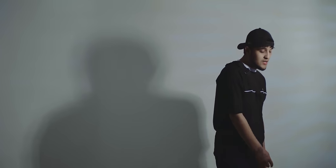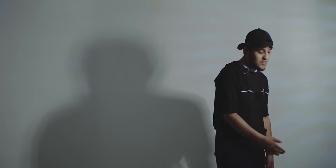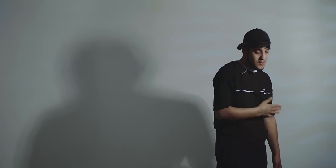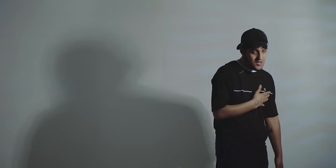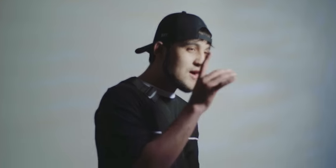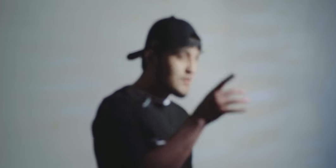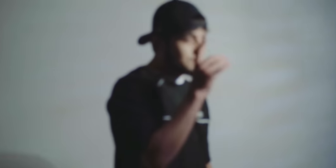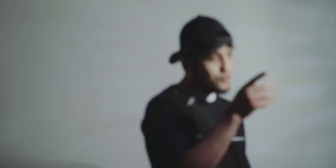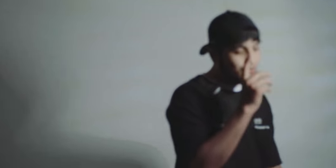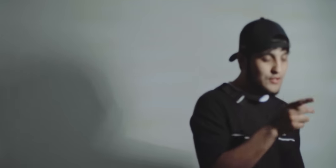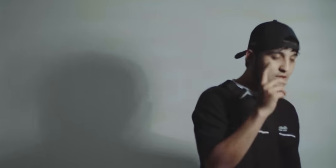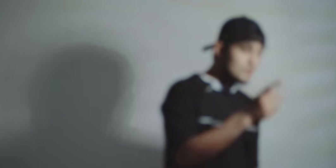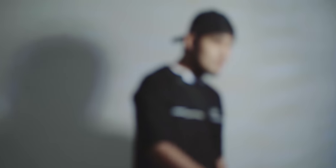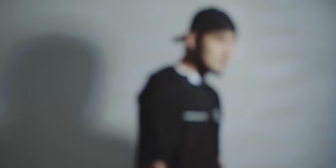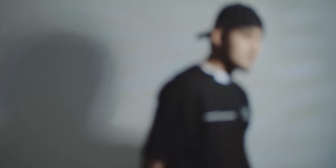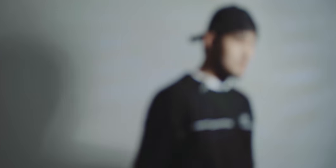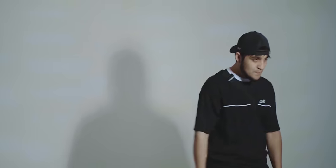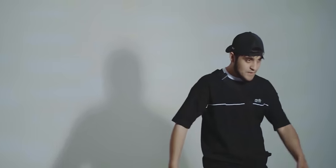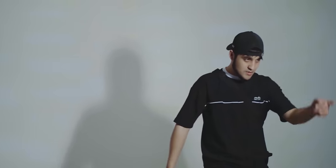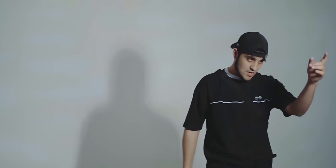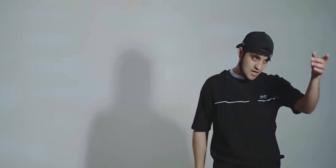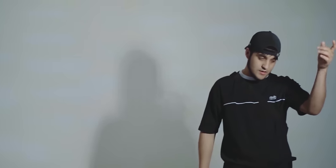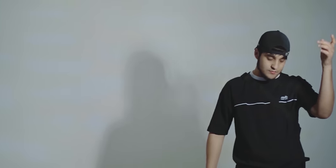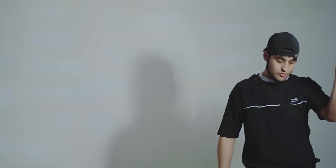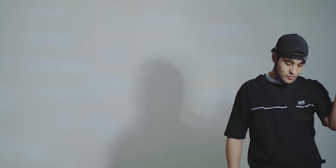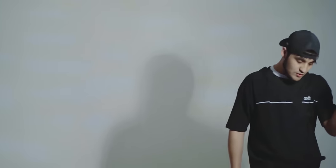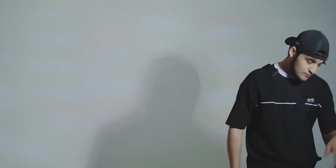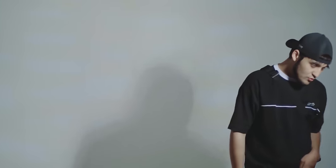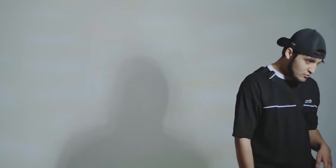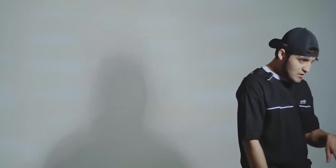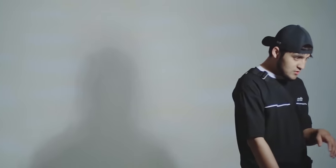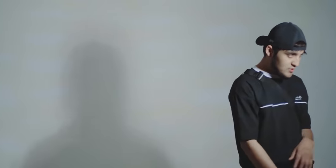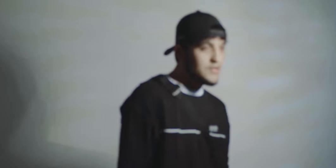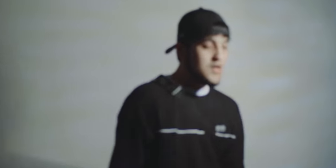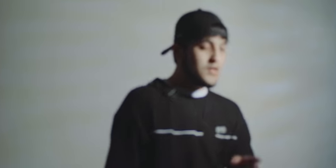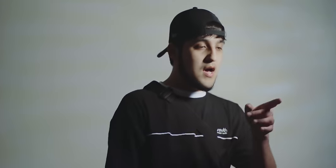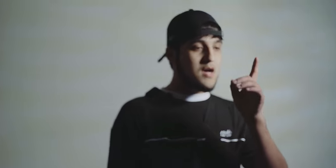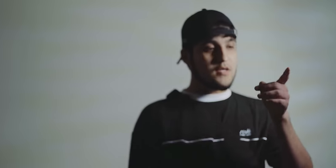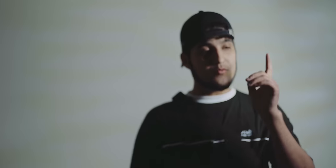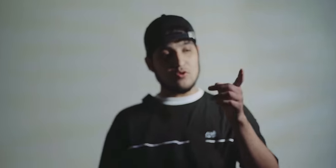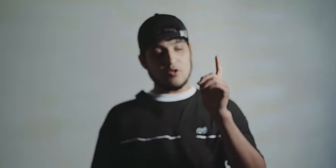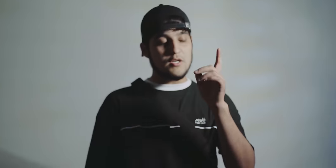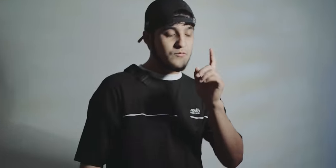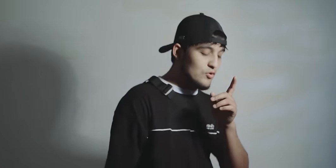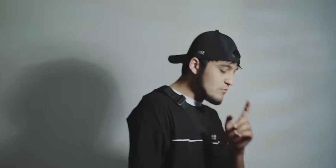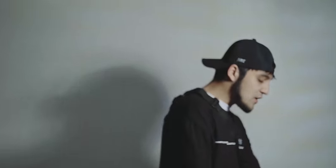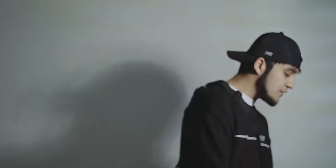Yarım künləyim dolmadı Yarım künləyim dolmadı Yarım künləyim dolmadı